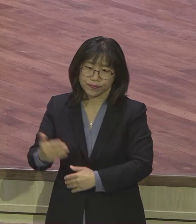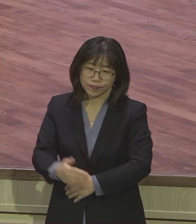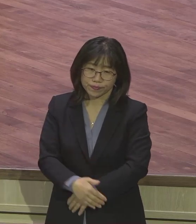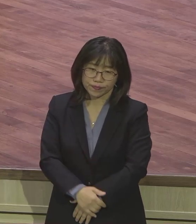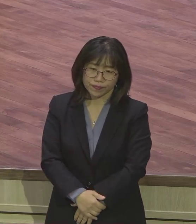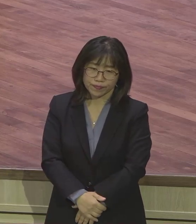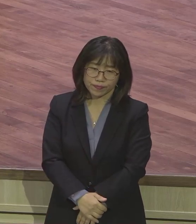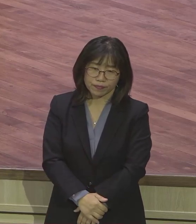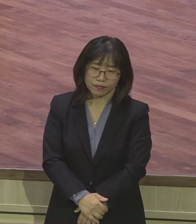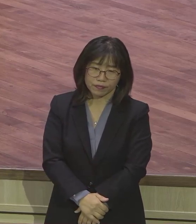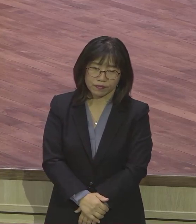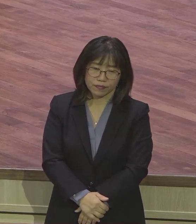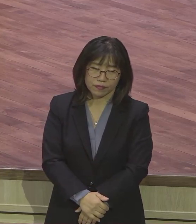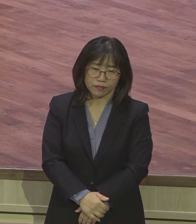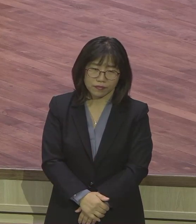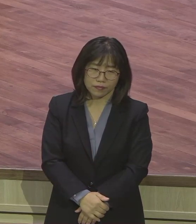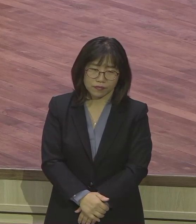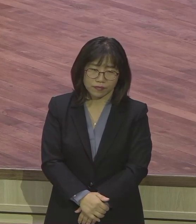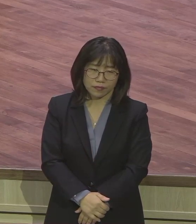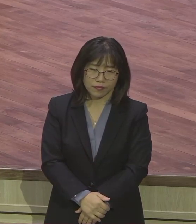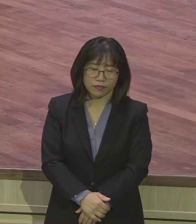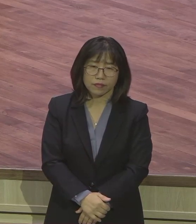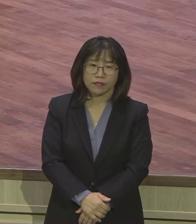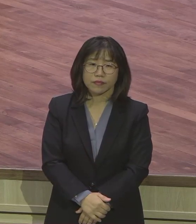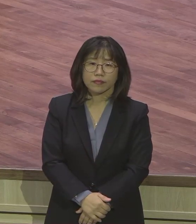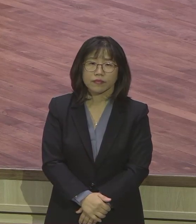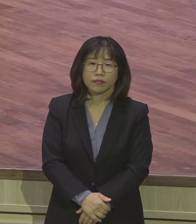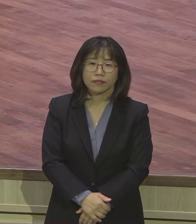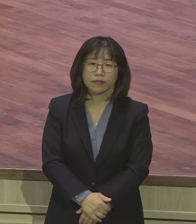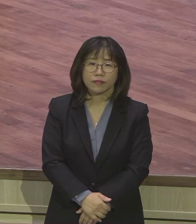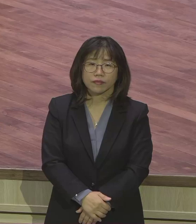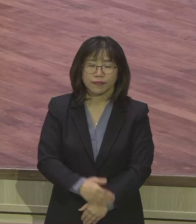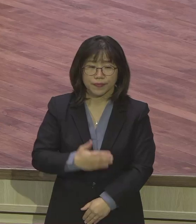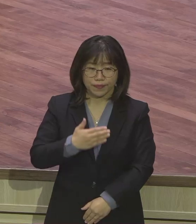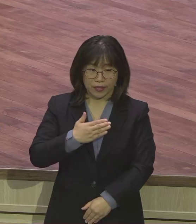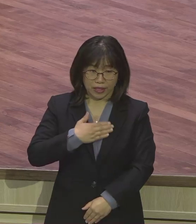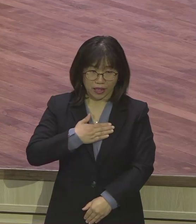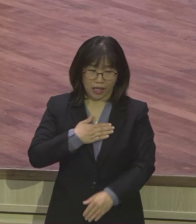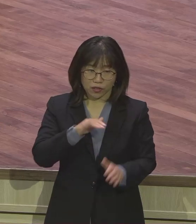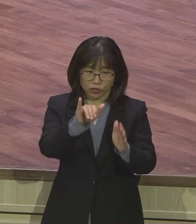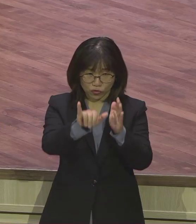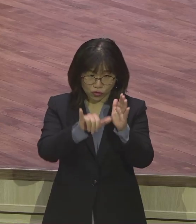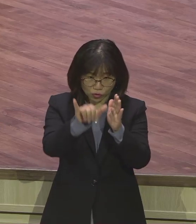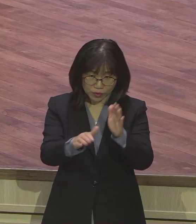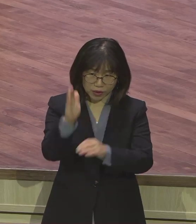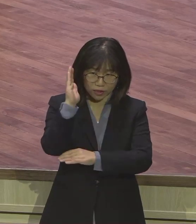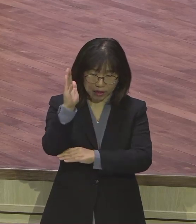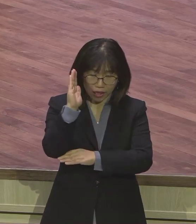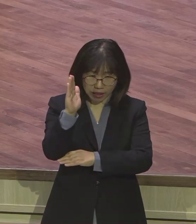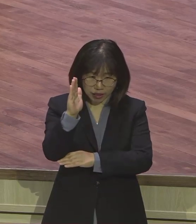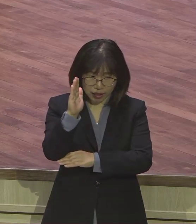제가 강의하면 그런 말을 했어요. 유튜브에 나와 있어요. 태국의 중이.